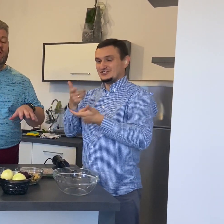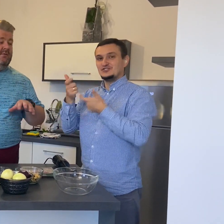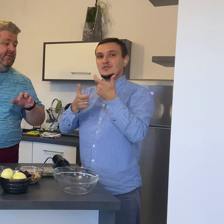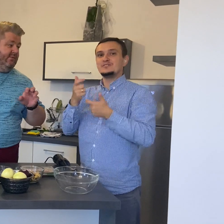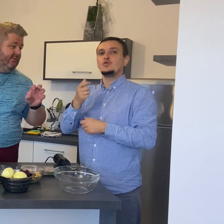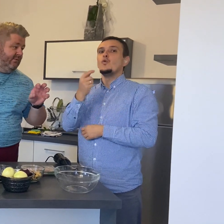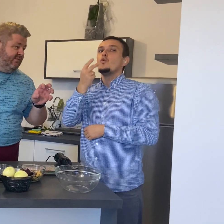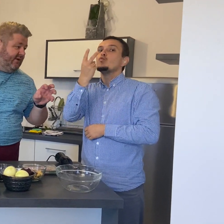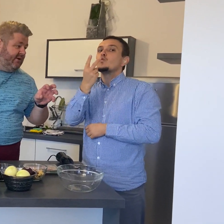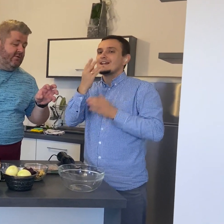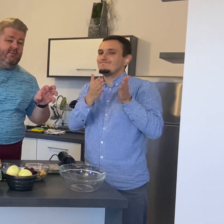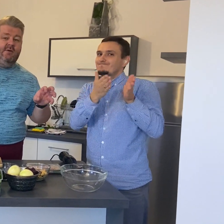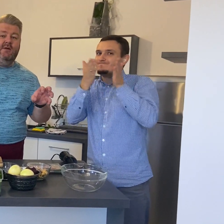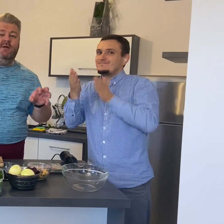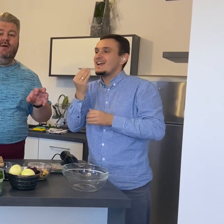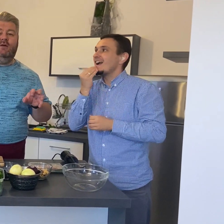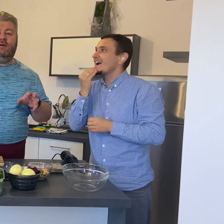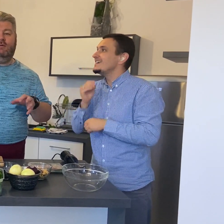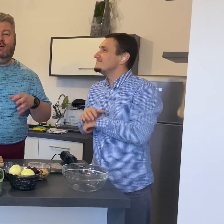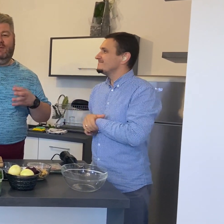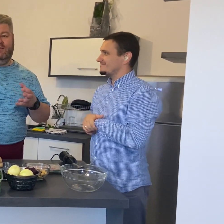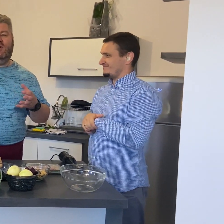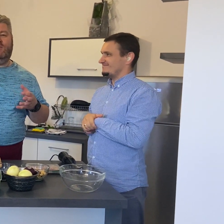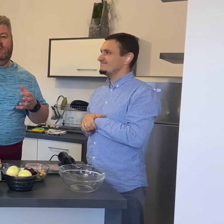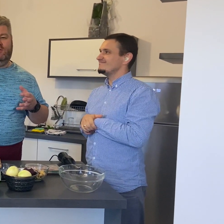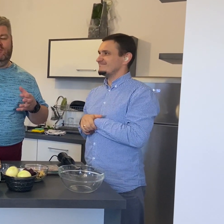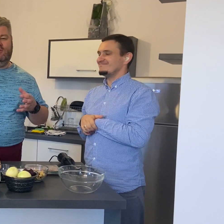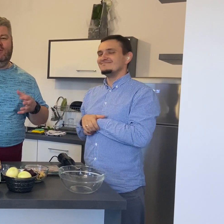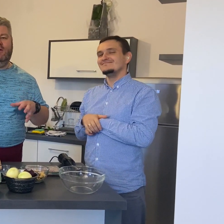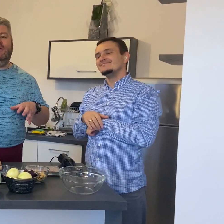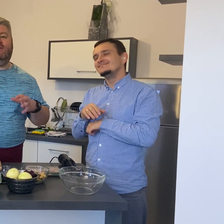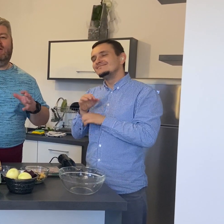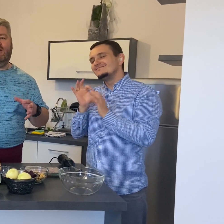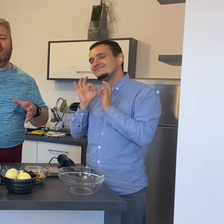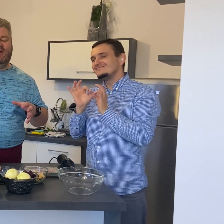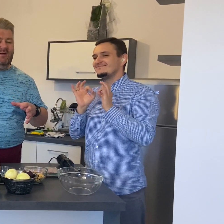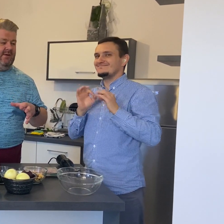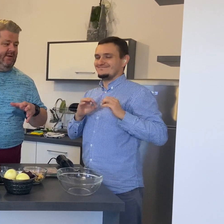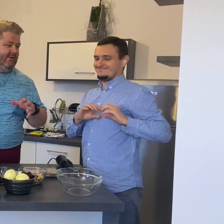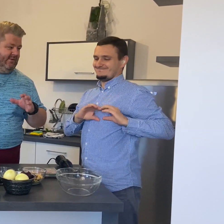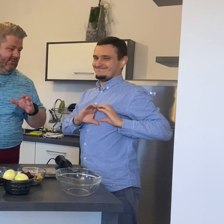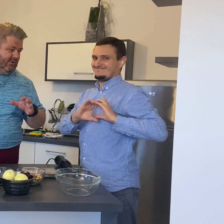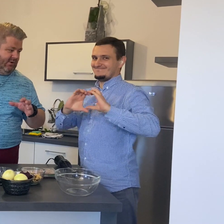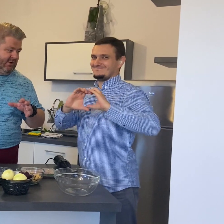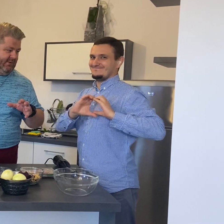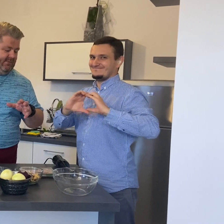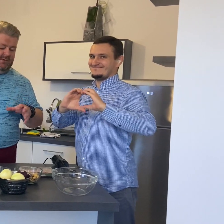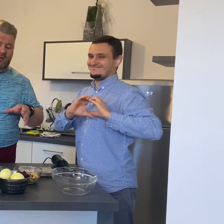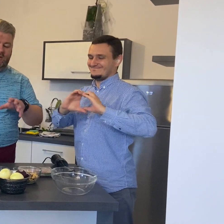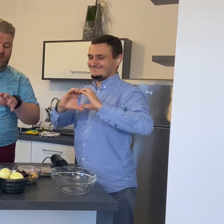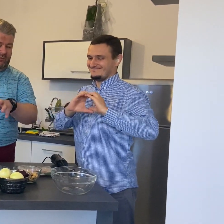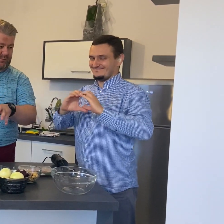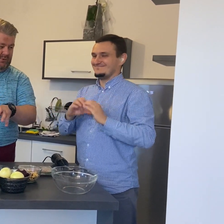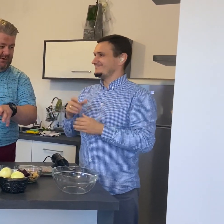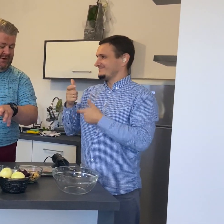fajną, taką naprawdę aromatyczną sałatkę z rukoli, proszponki